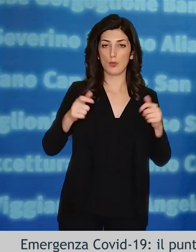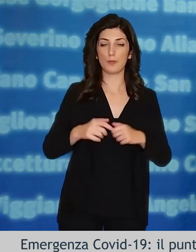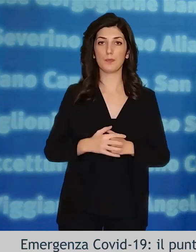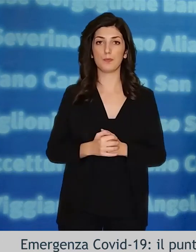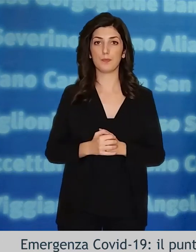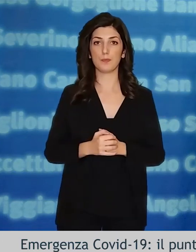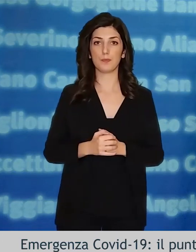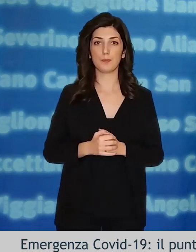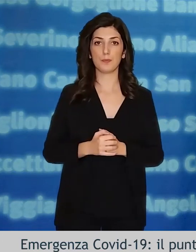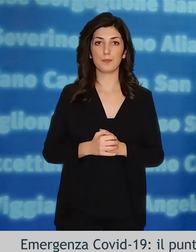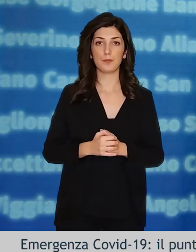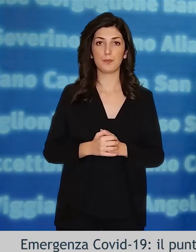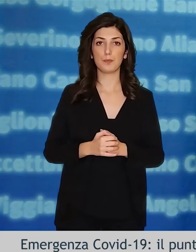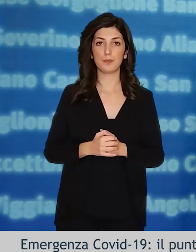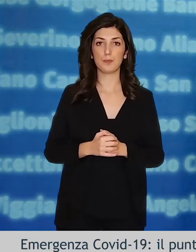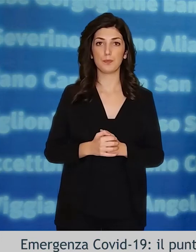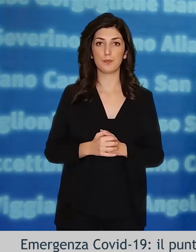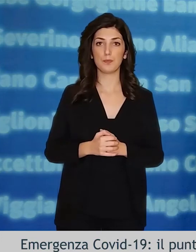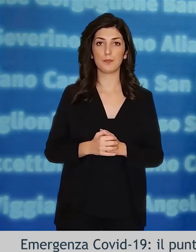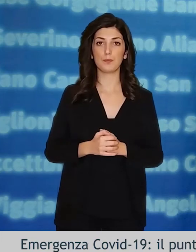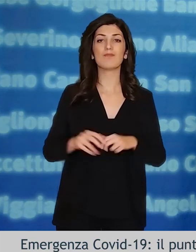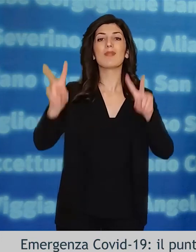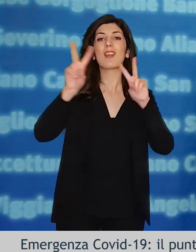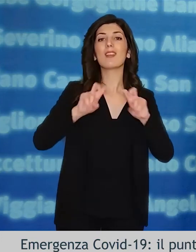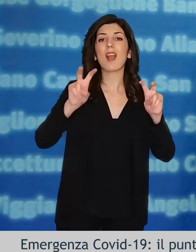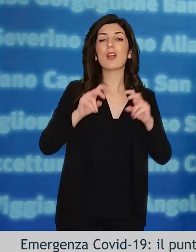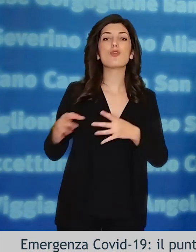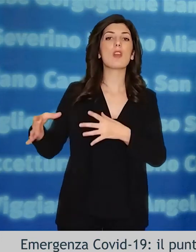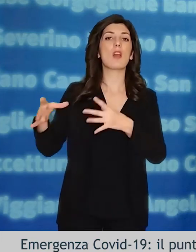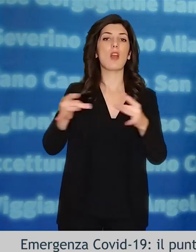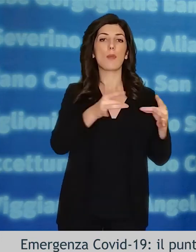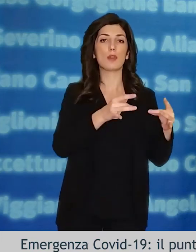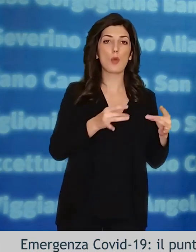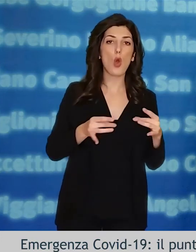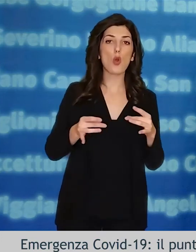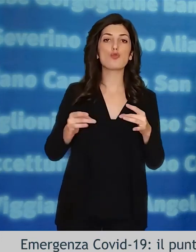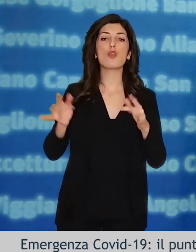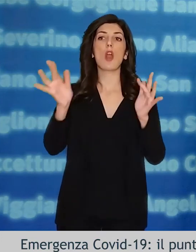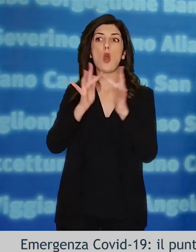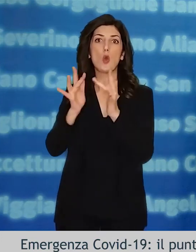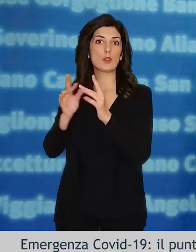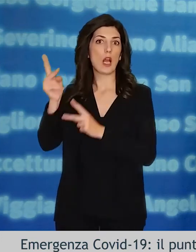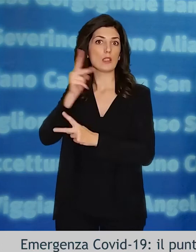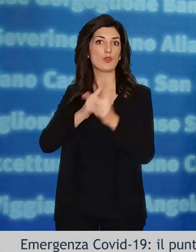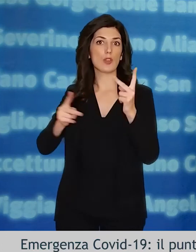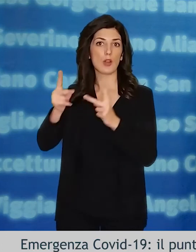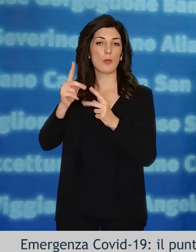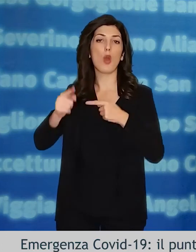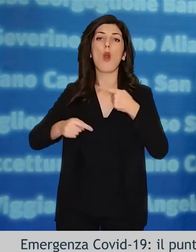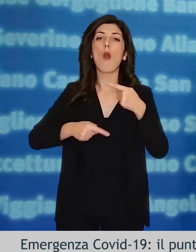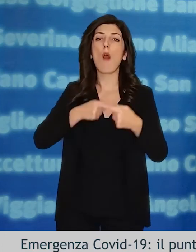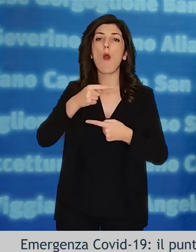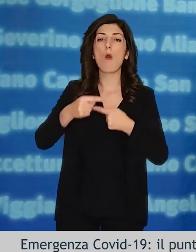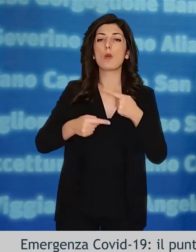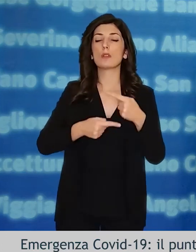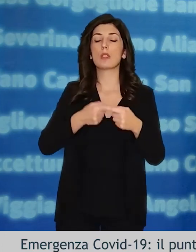all'aumento dei casi positivi nella regione. Indagini epidemiologiche e di tracciamento dei contatti